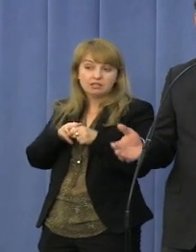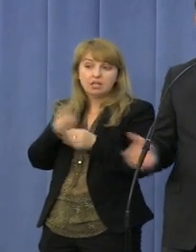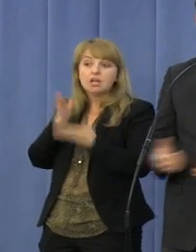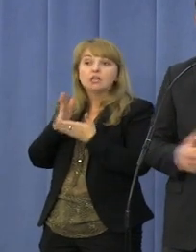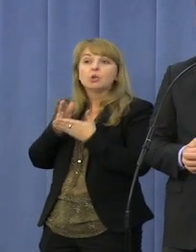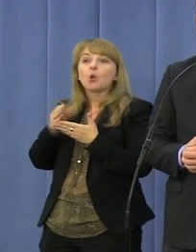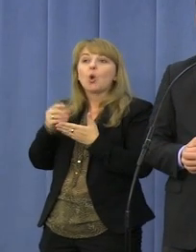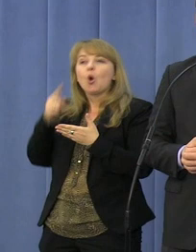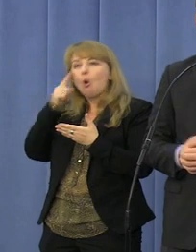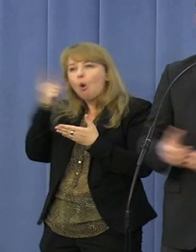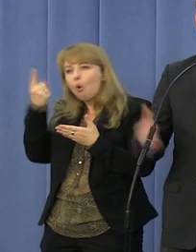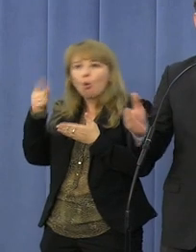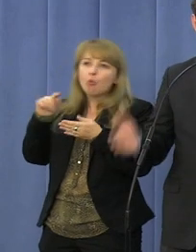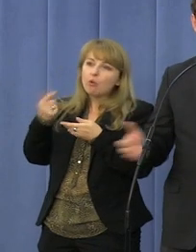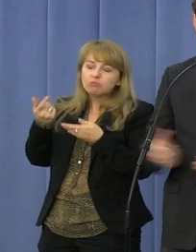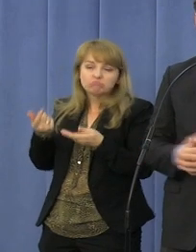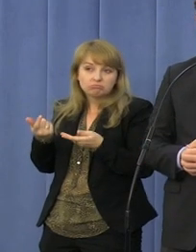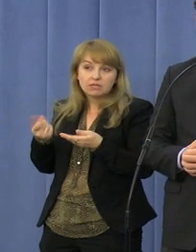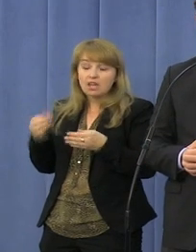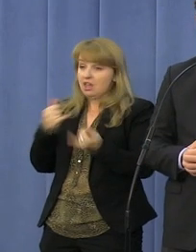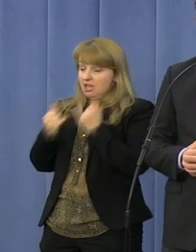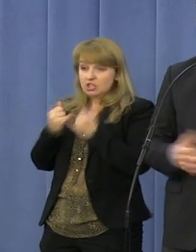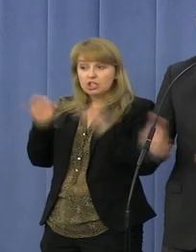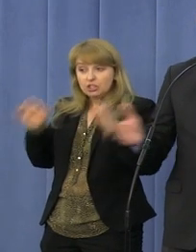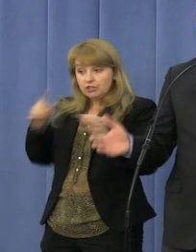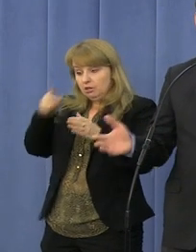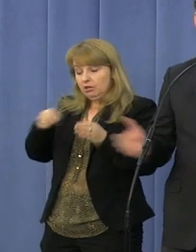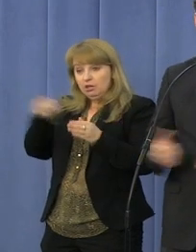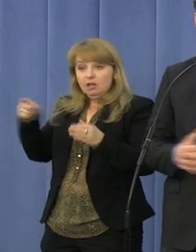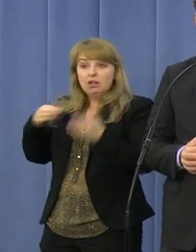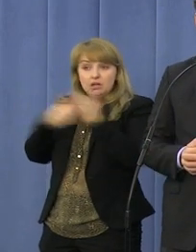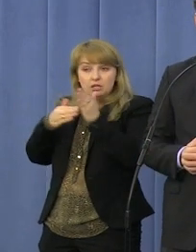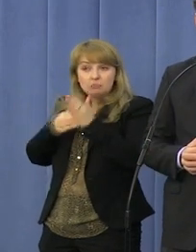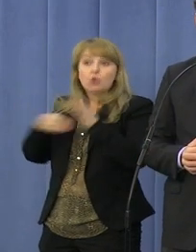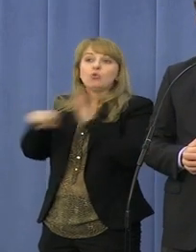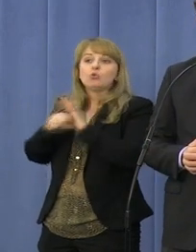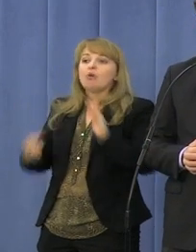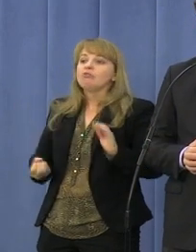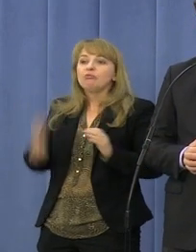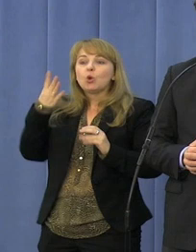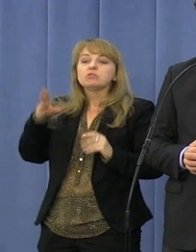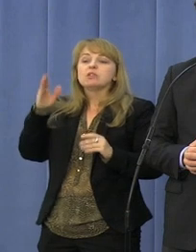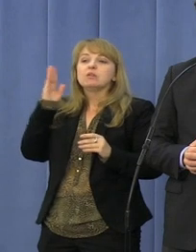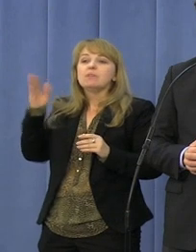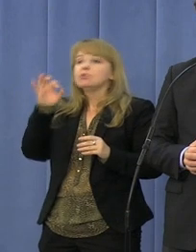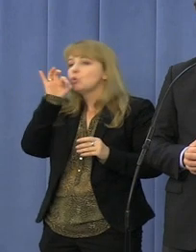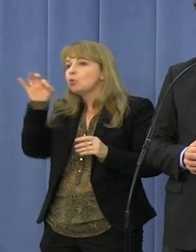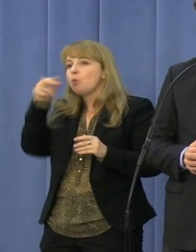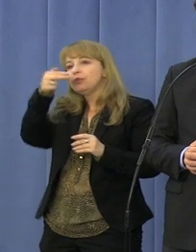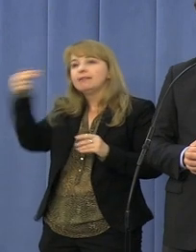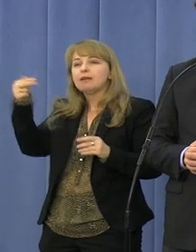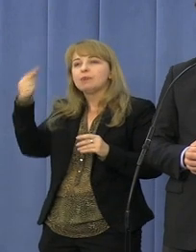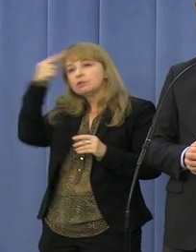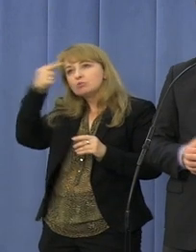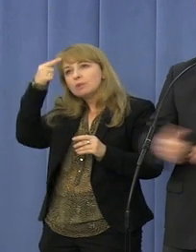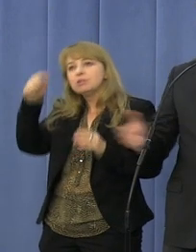symulacje. Jeżeli dzisiaj zniesiemy te limity, to akurat do wiosny będzie bardzo dobry temat do przemyśleń